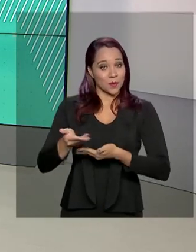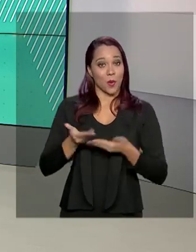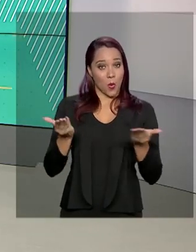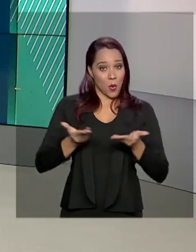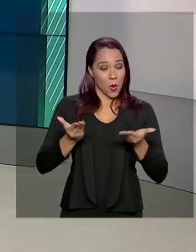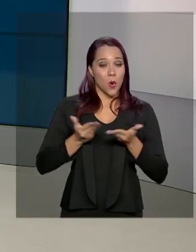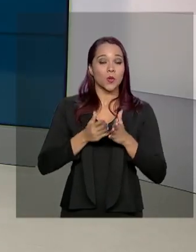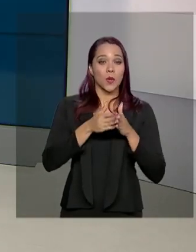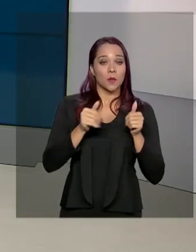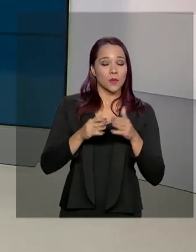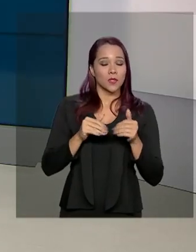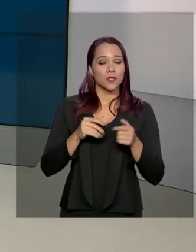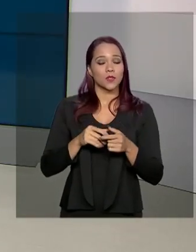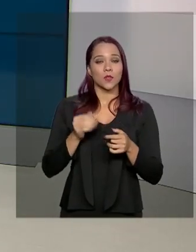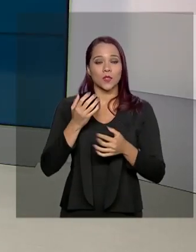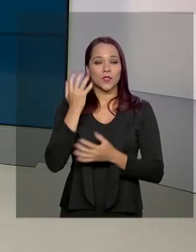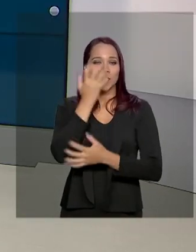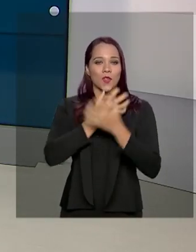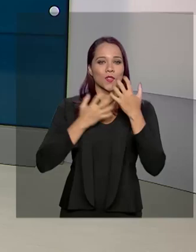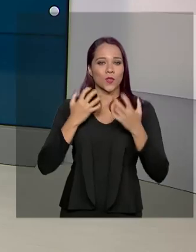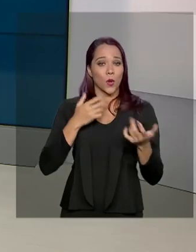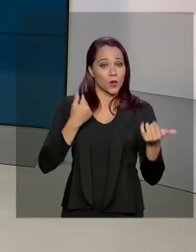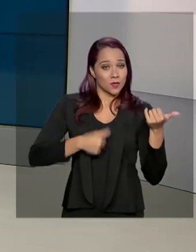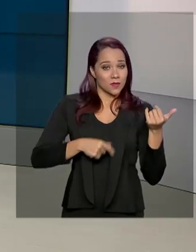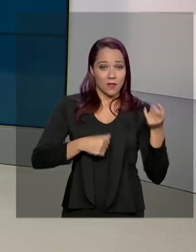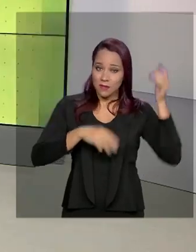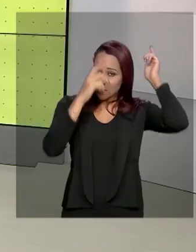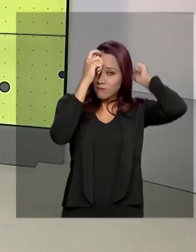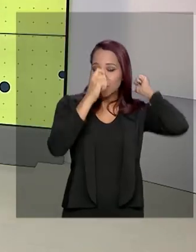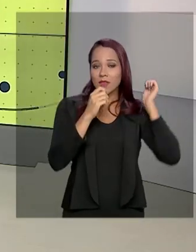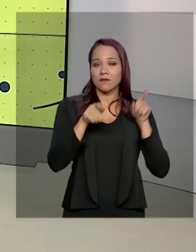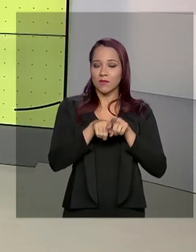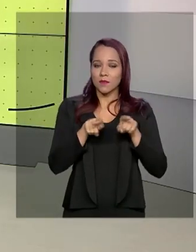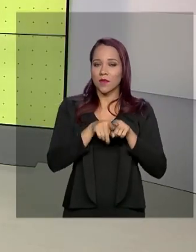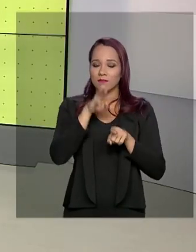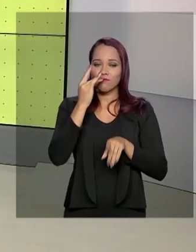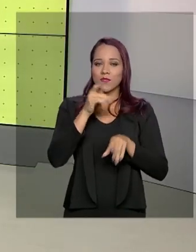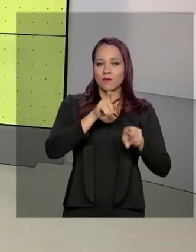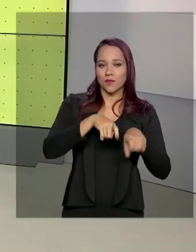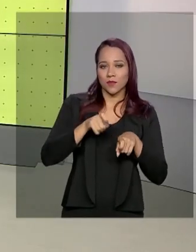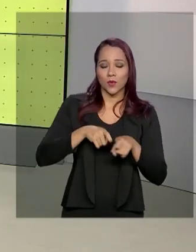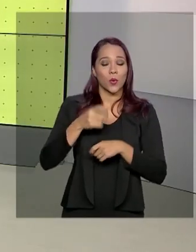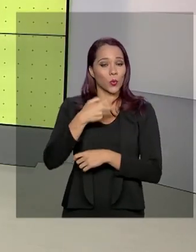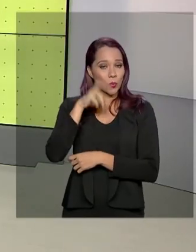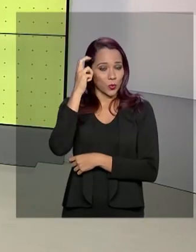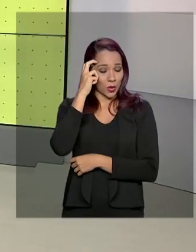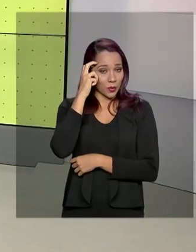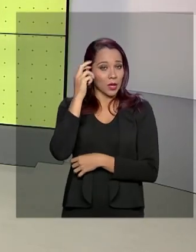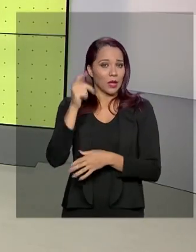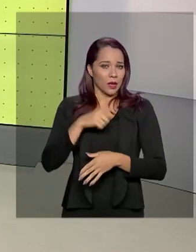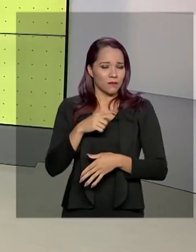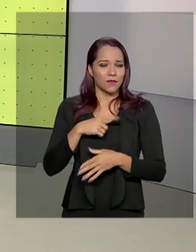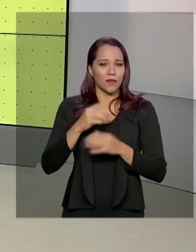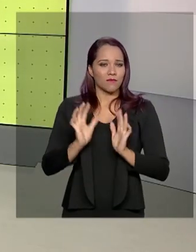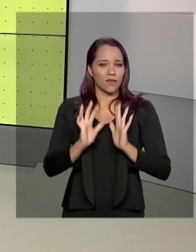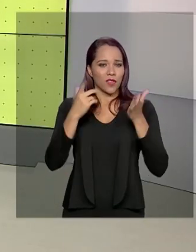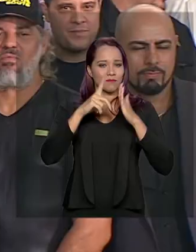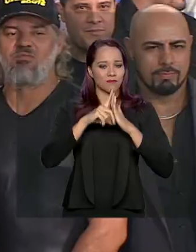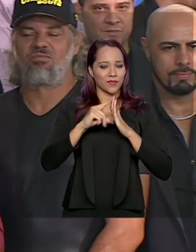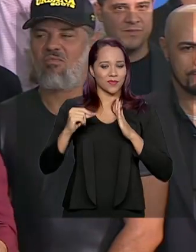reivindicações de cantores sertanejos e produtores culturais. O grupo participou de um evento no Palácio do Planalto.